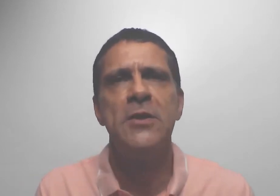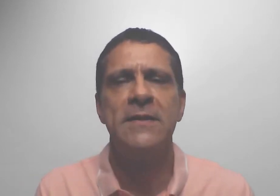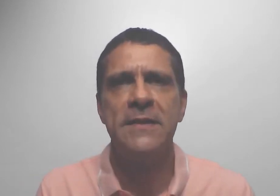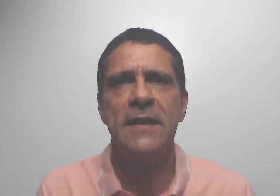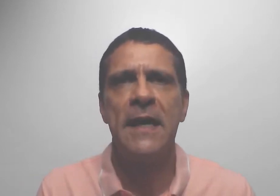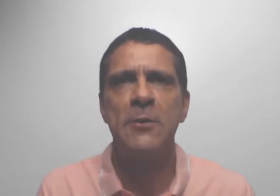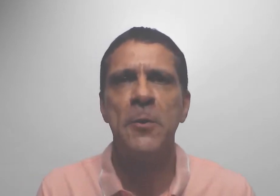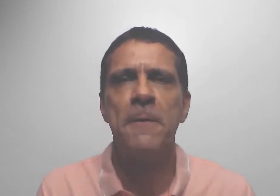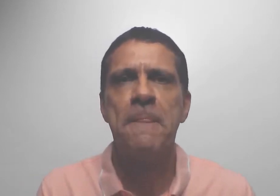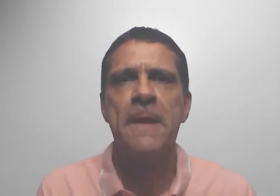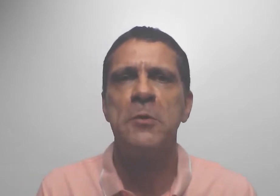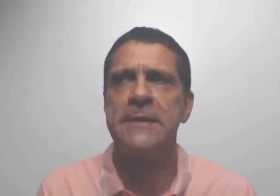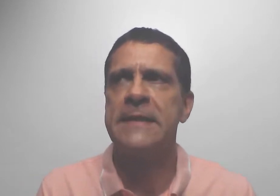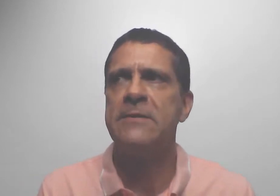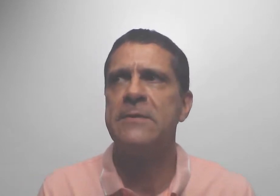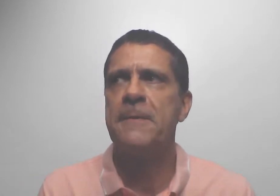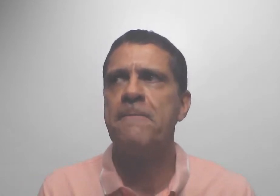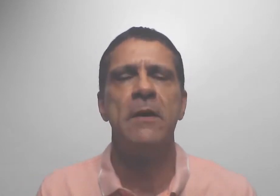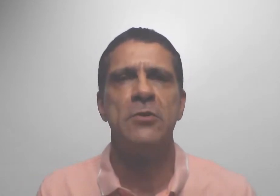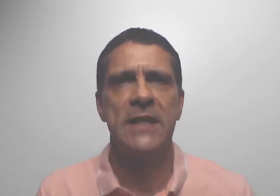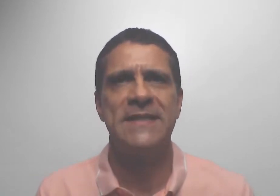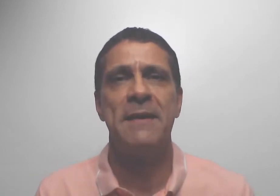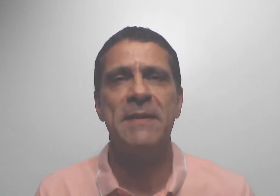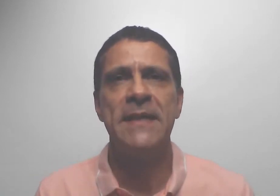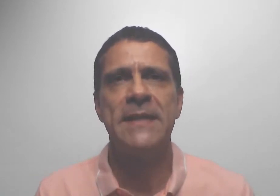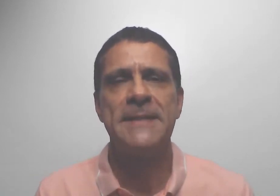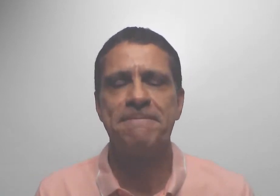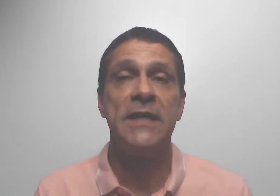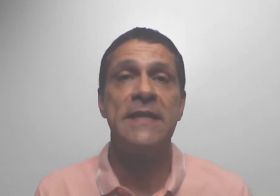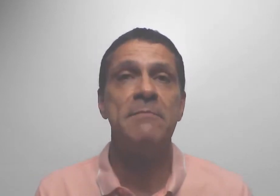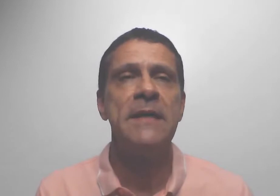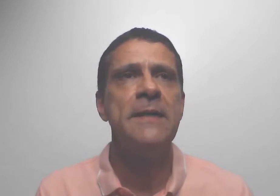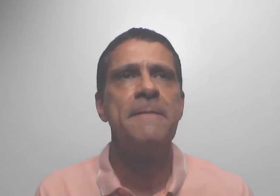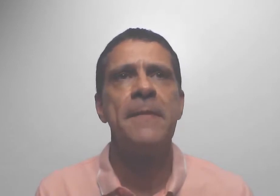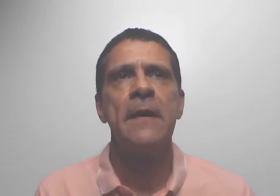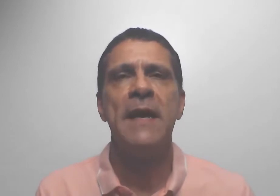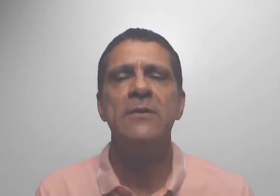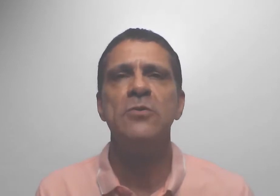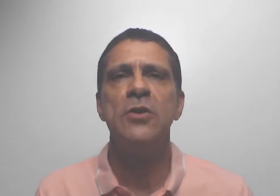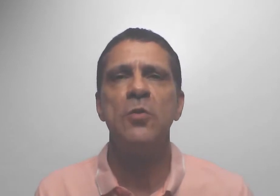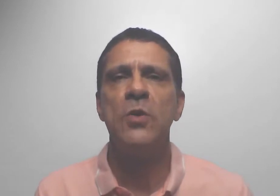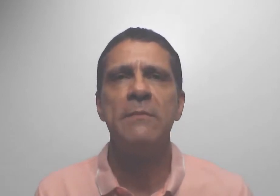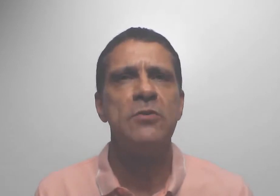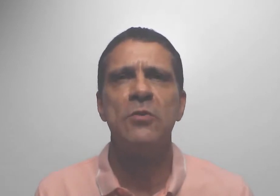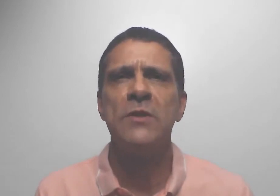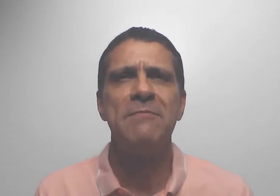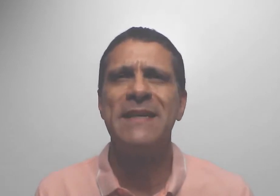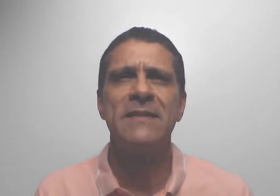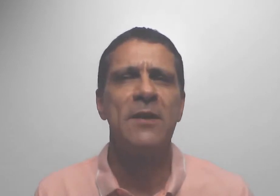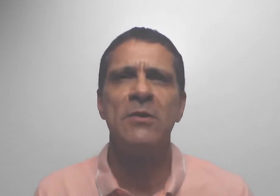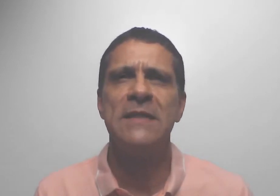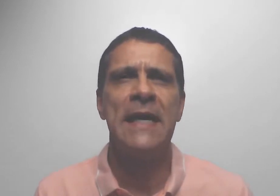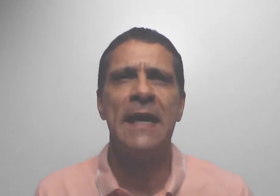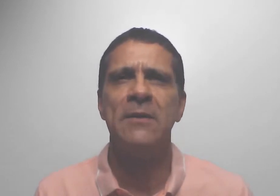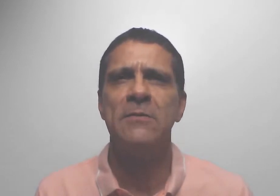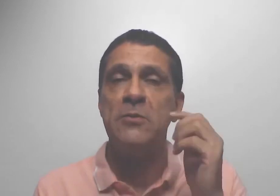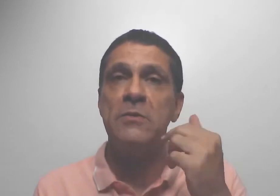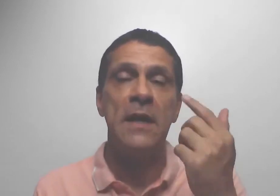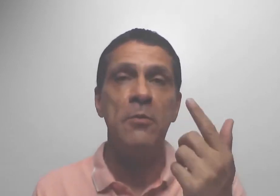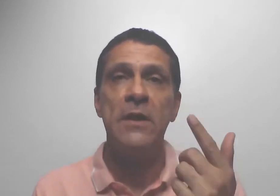Ele já desencarnou há alguns anos. Irmão Jezamir. O Jezamir, um médium de cura absolutamente extraordinário. Médium não